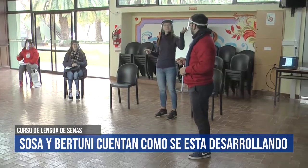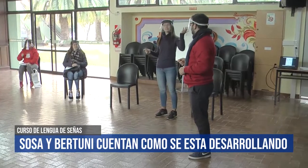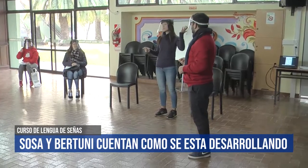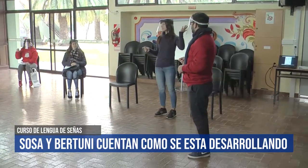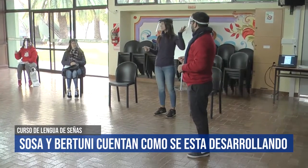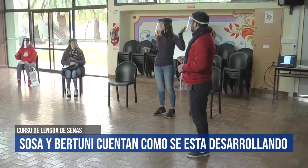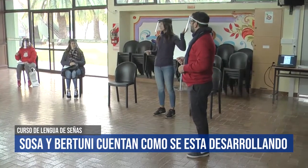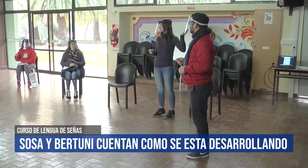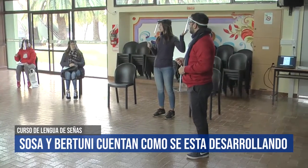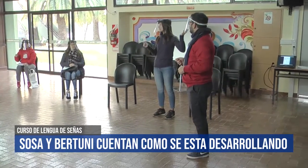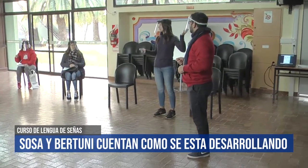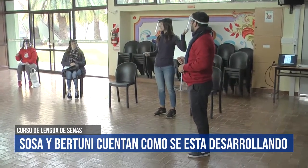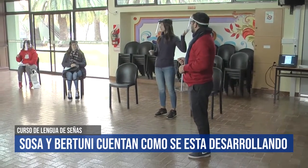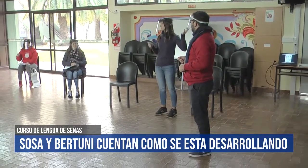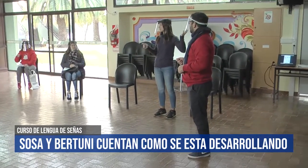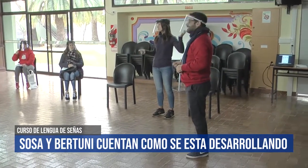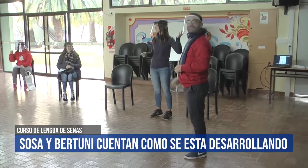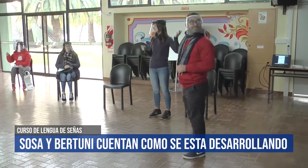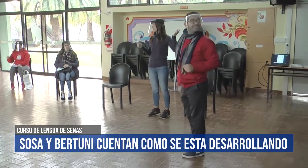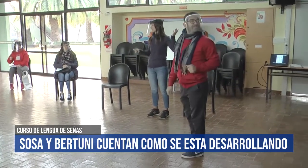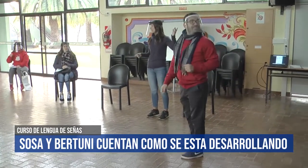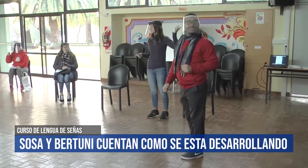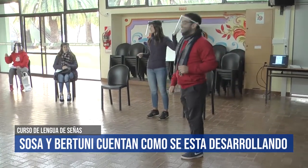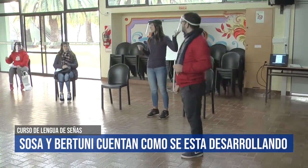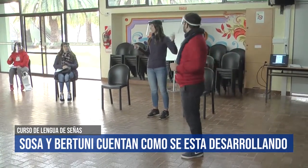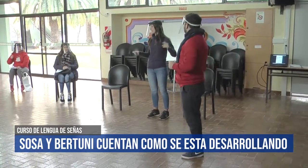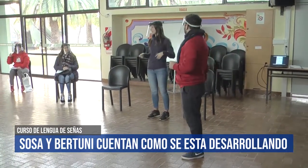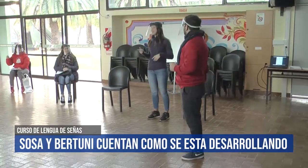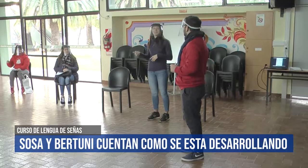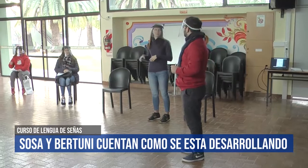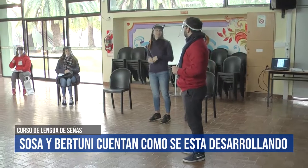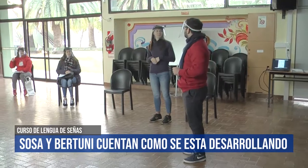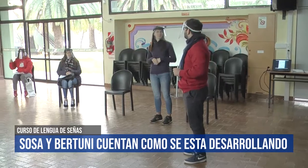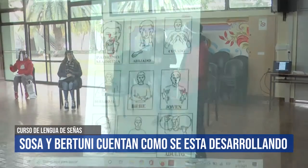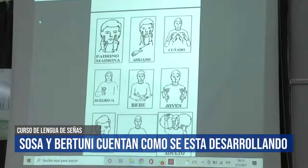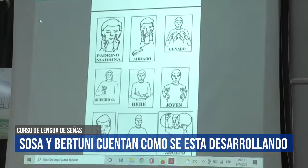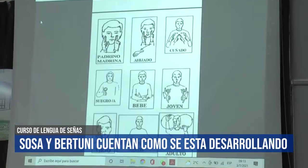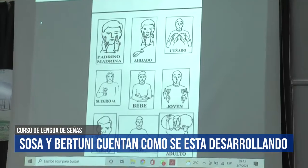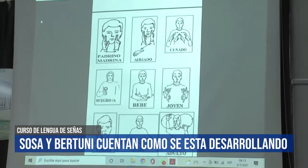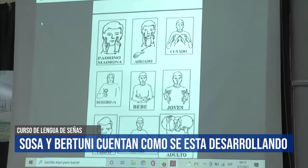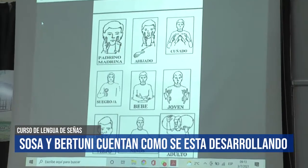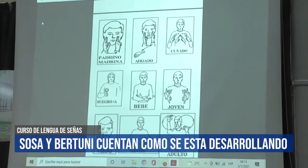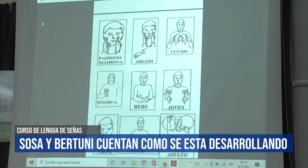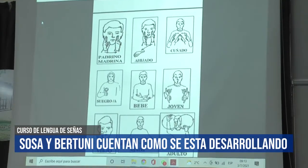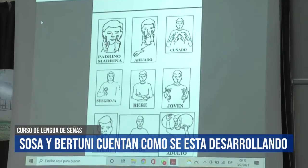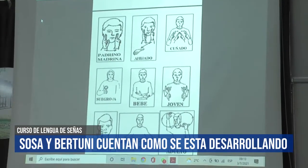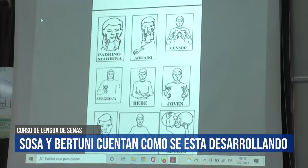voy a diferentes lugares también para enseñar la lengua de señas. ¿Le alegra a él, bueno, que